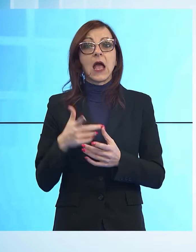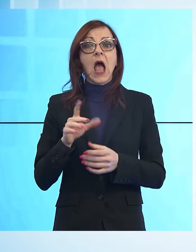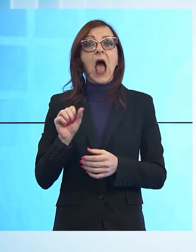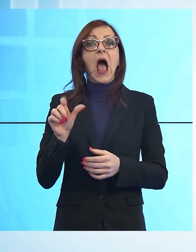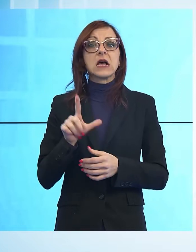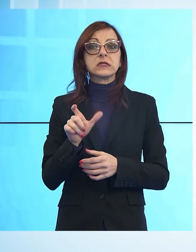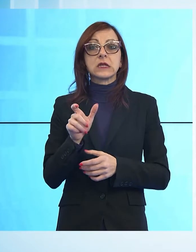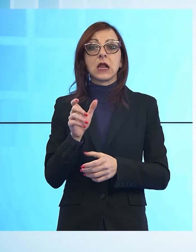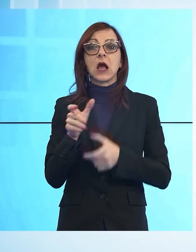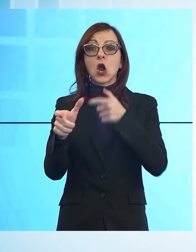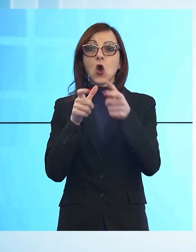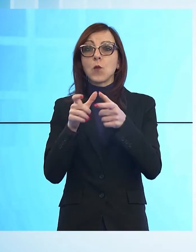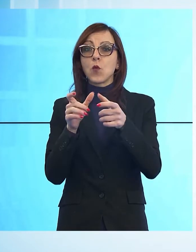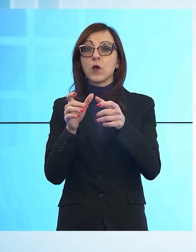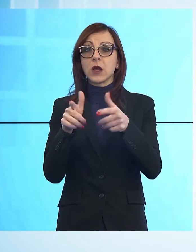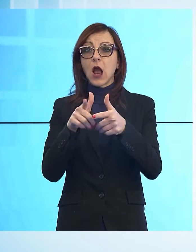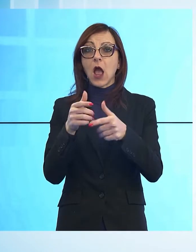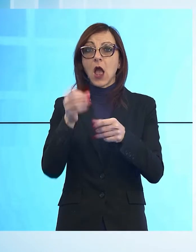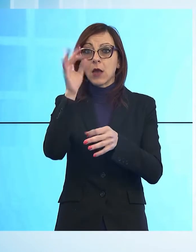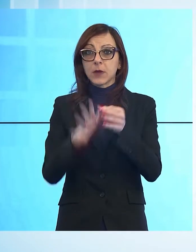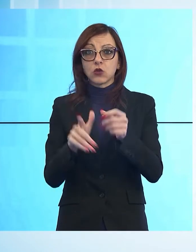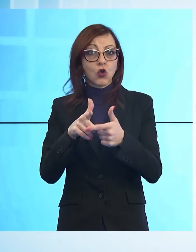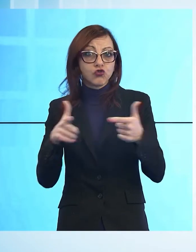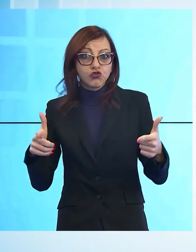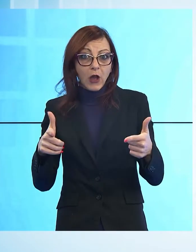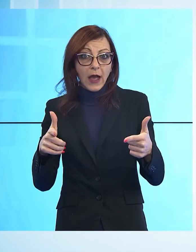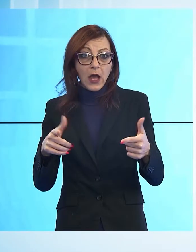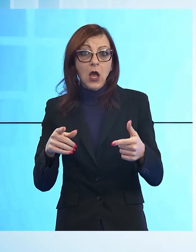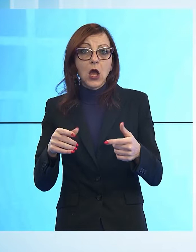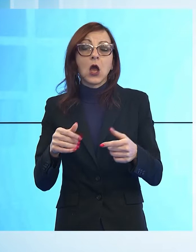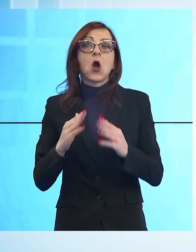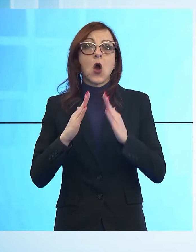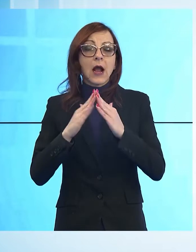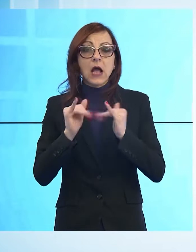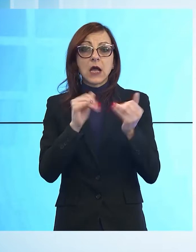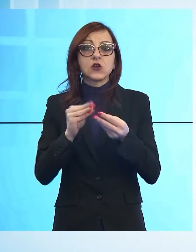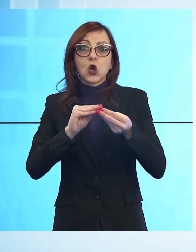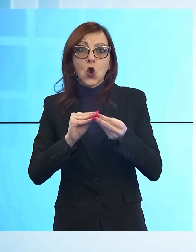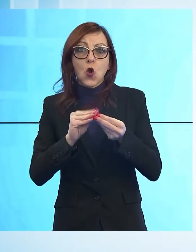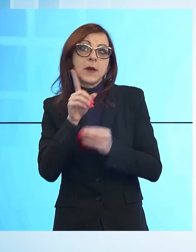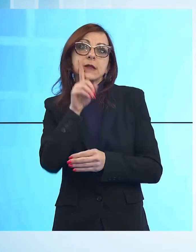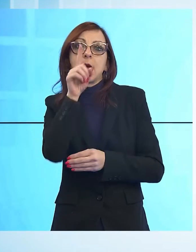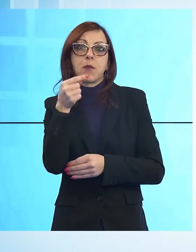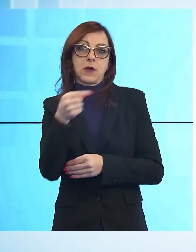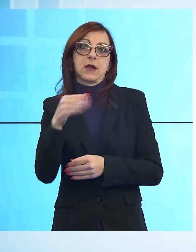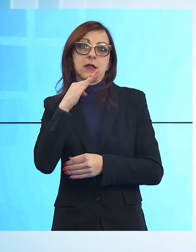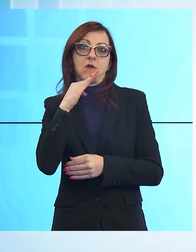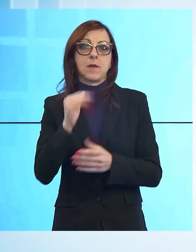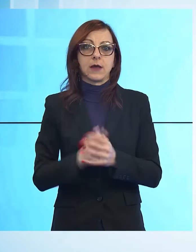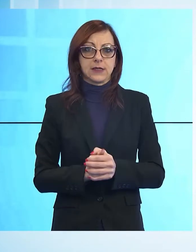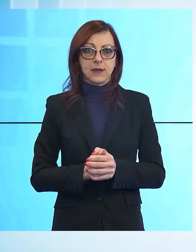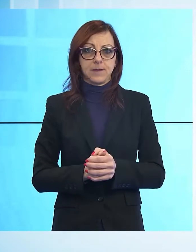'ASL può bastare anche il solo tampone negativo per poter di nuovo uscire di casa. Tamponi e fine